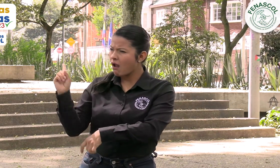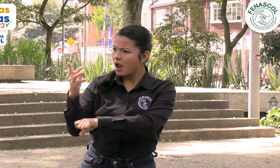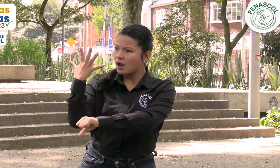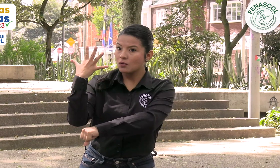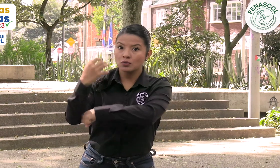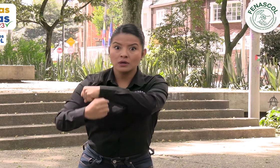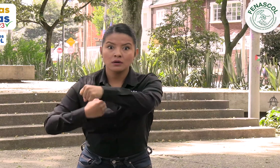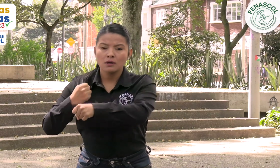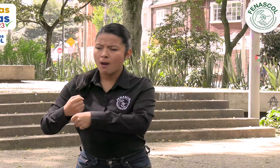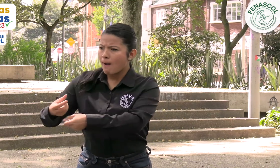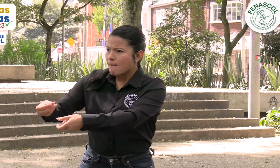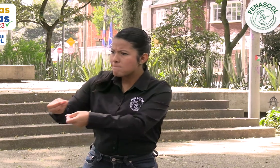cinco años.